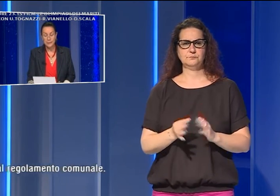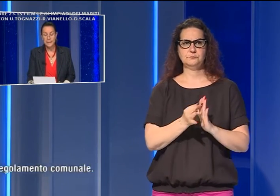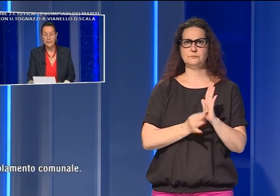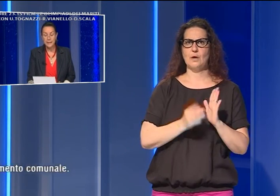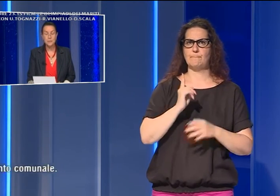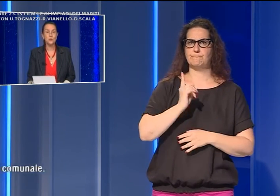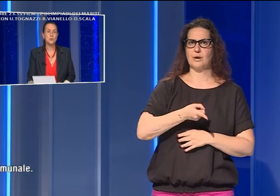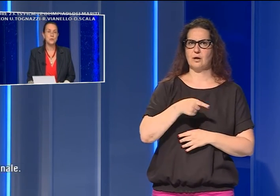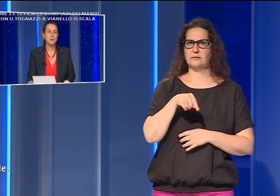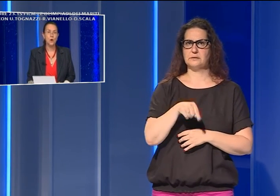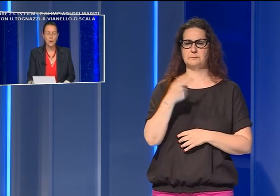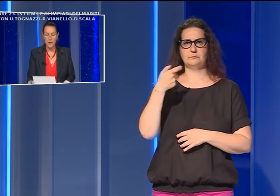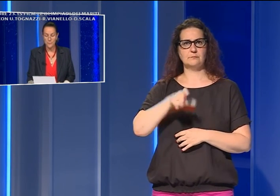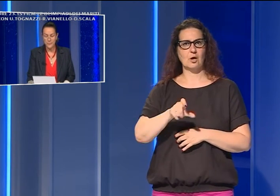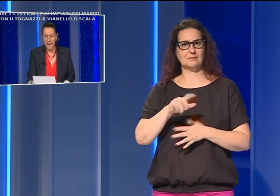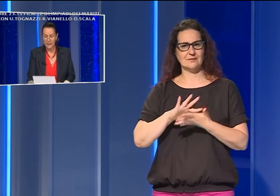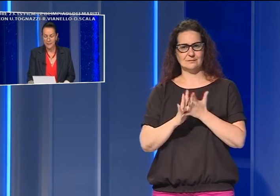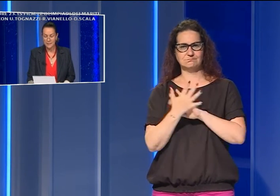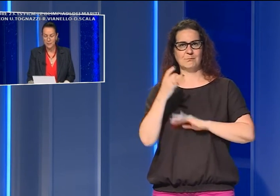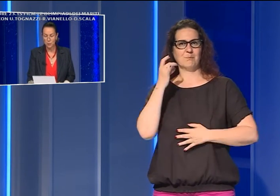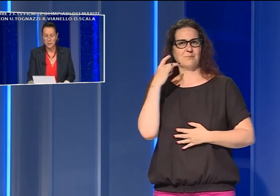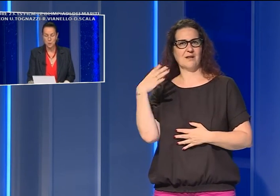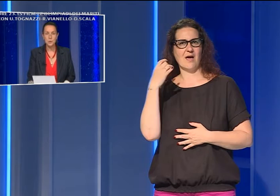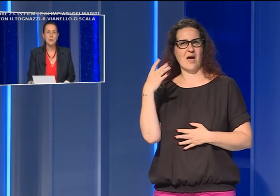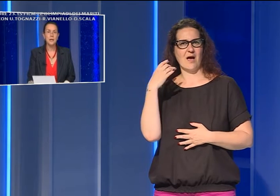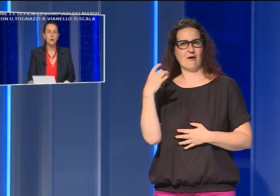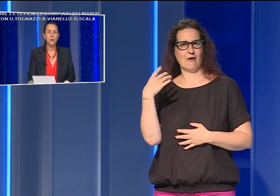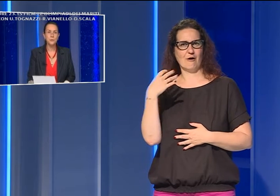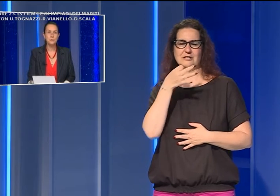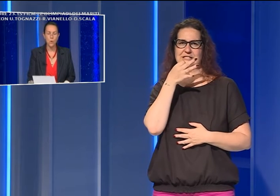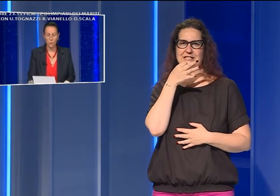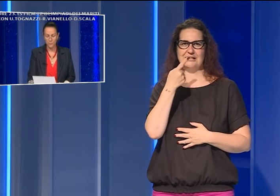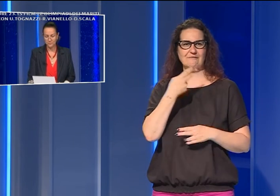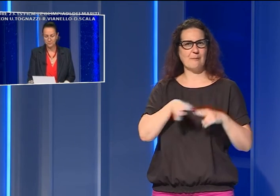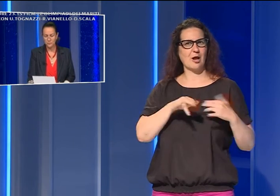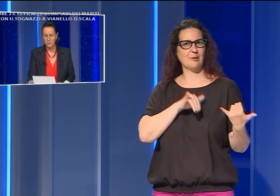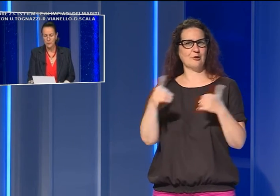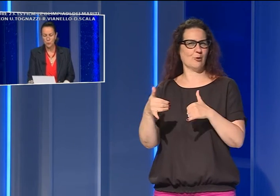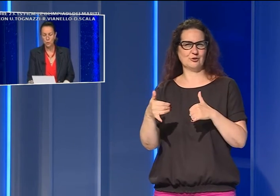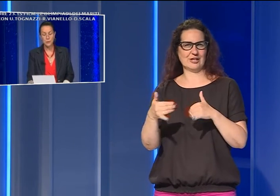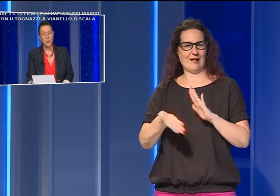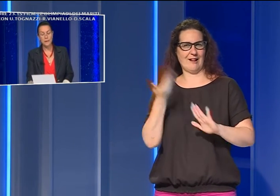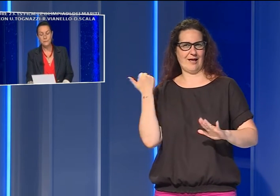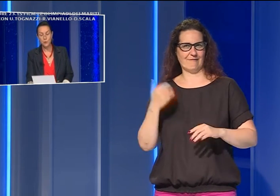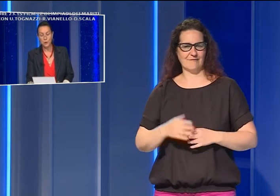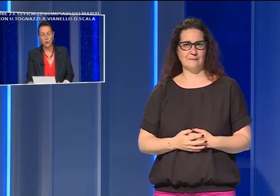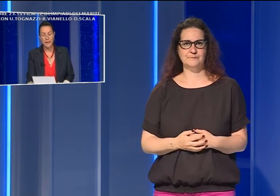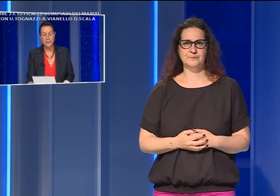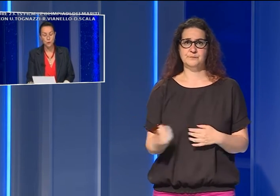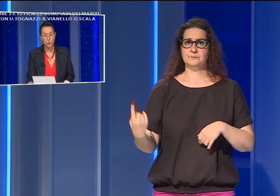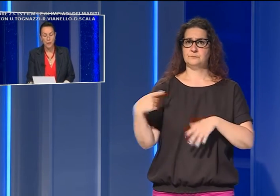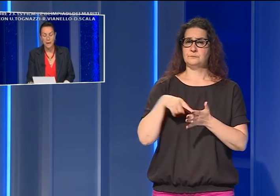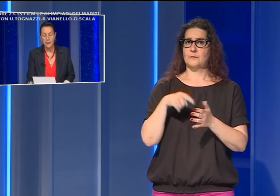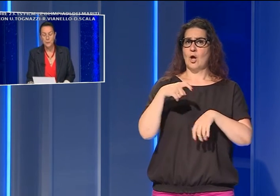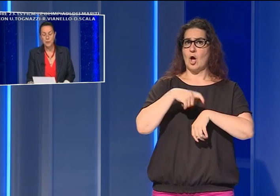conto dell'ingresso in zona bianca dell'abolizione del coprifuoco. Tornano anche in vigore gli